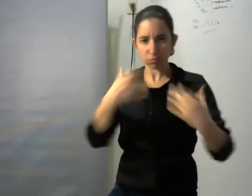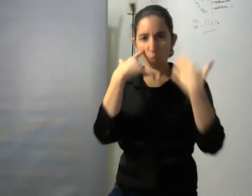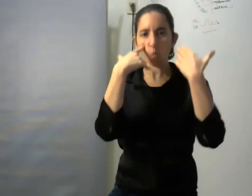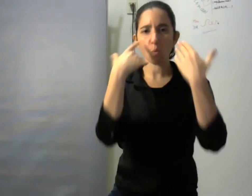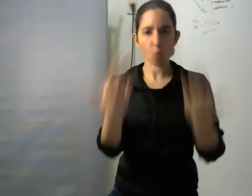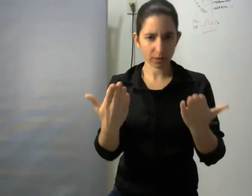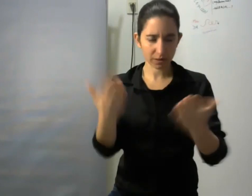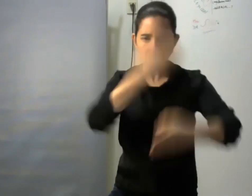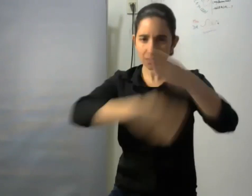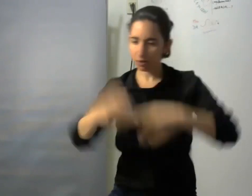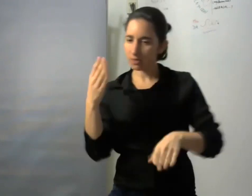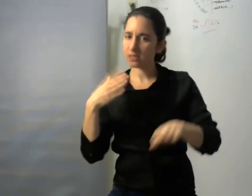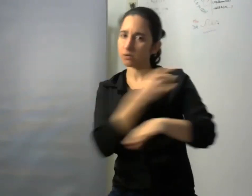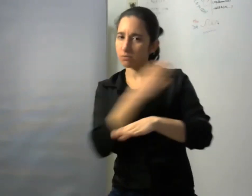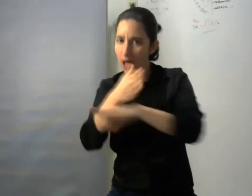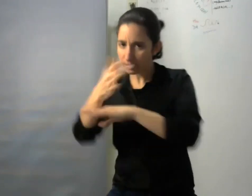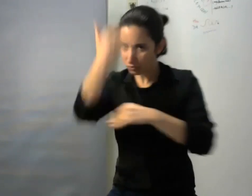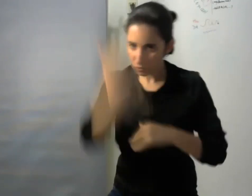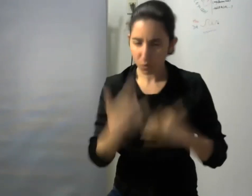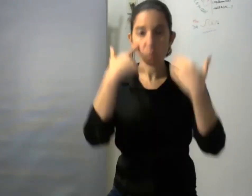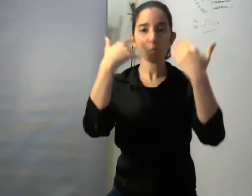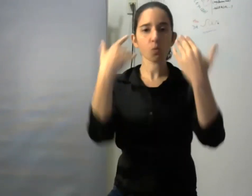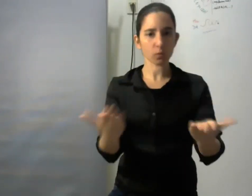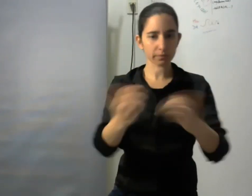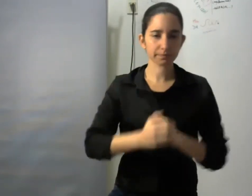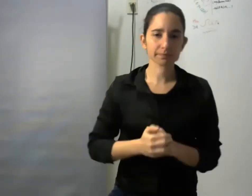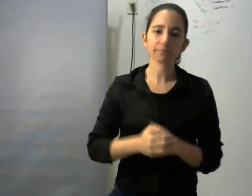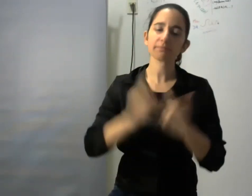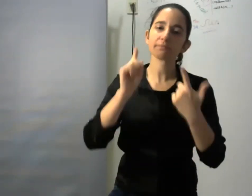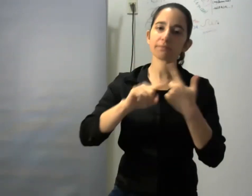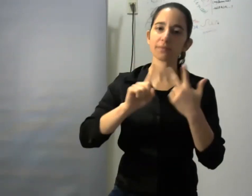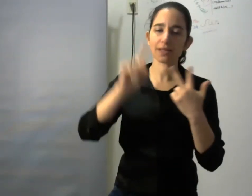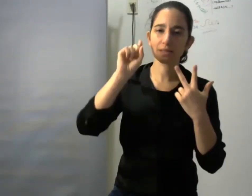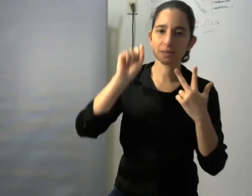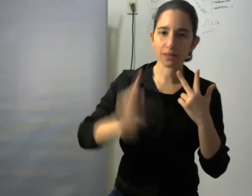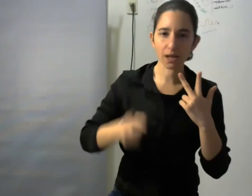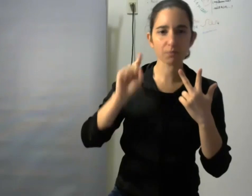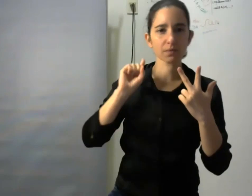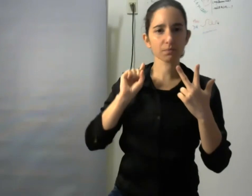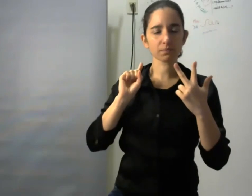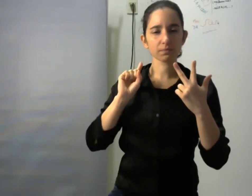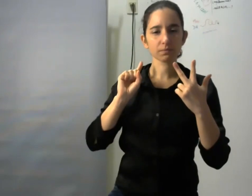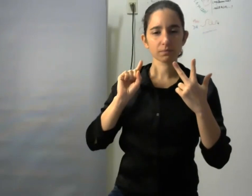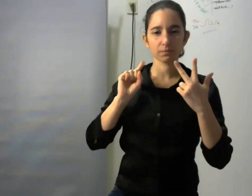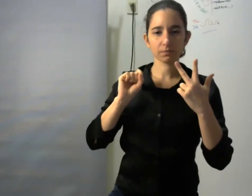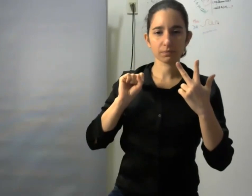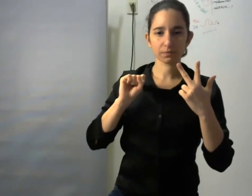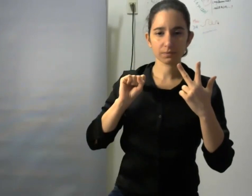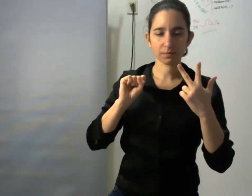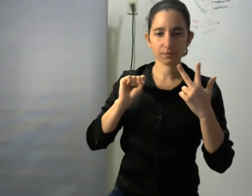o por transmitir en primera persona lo que implica llevar adelante una